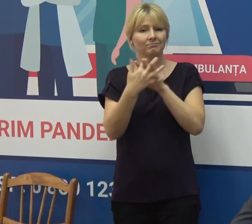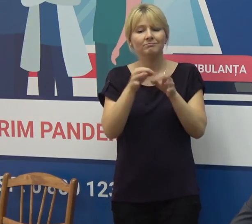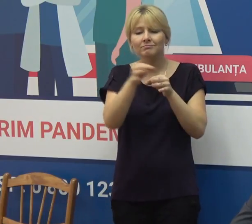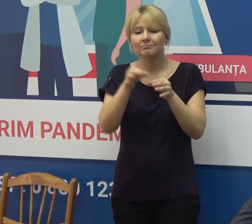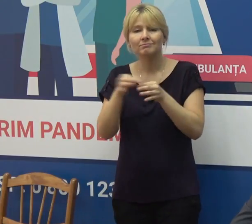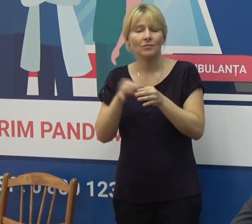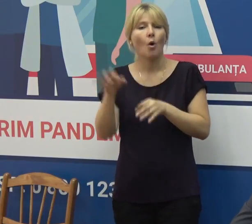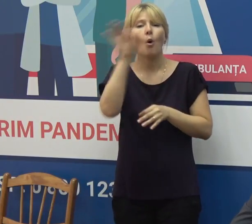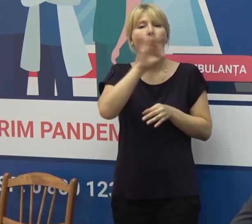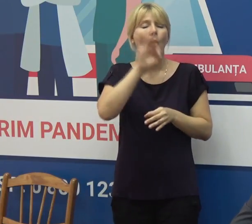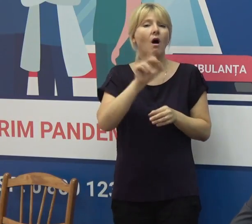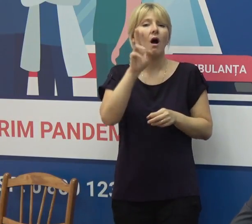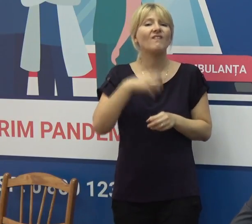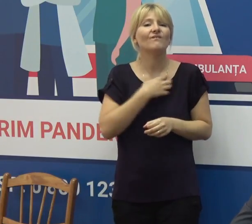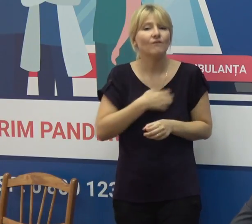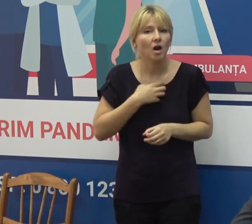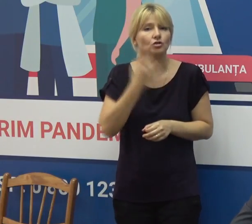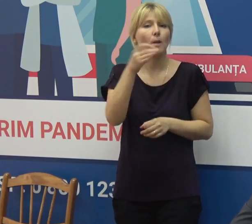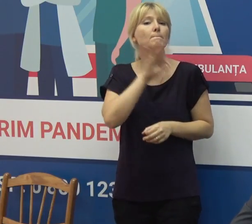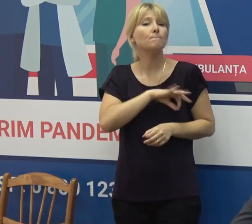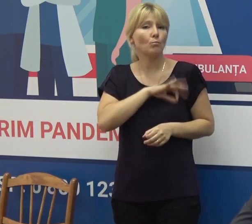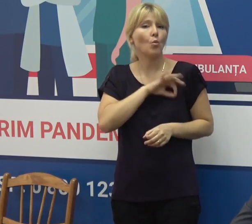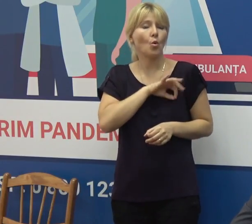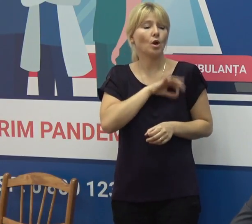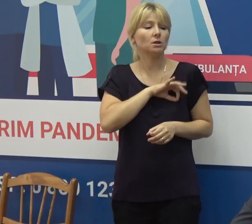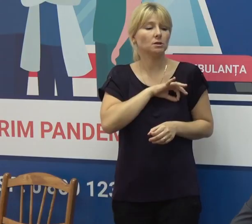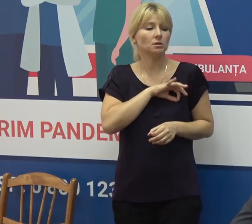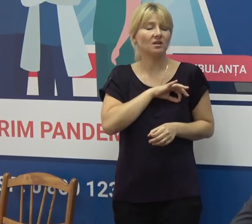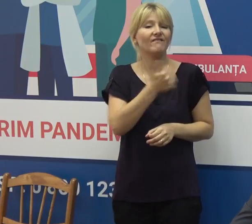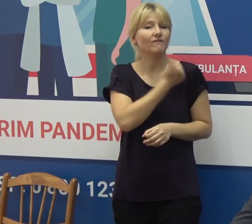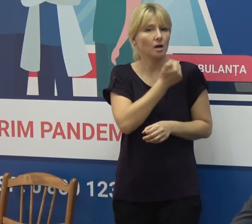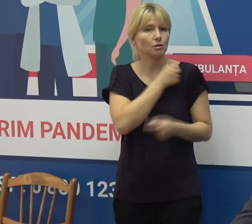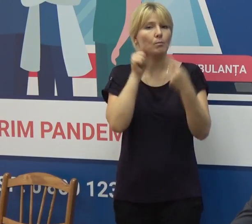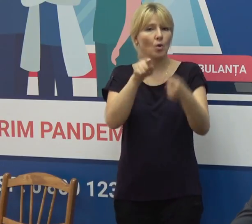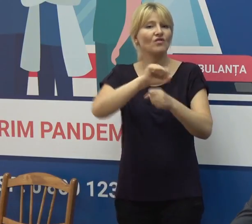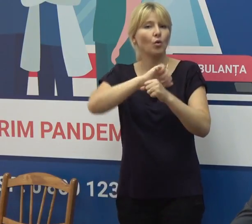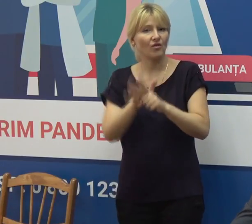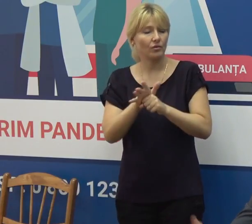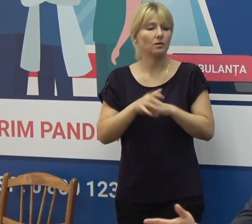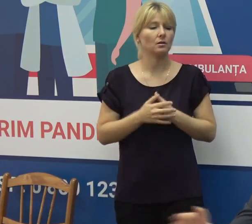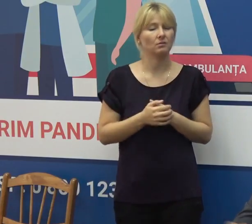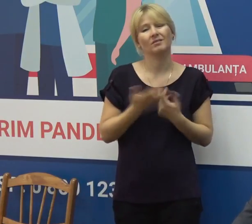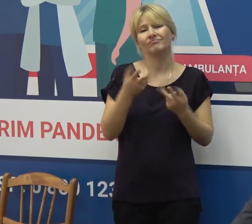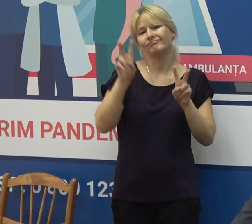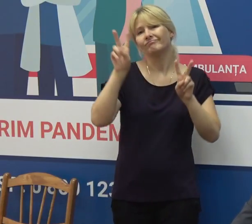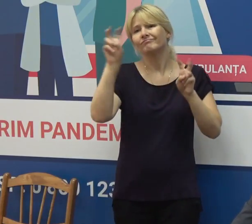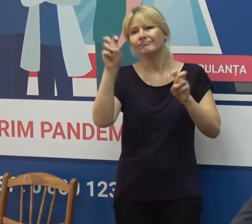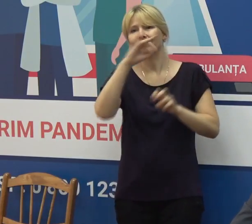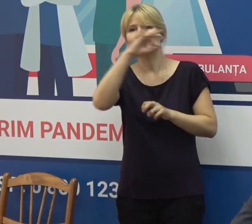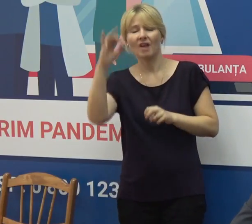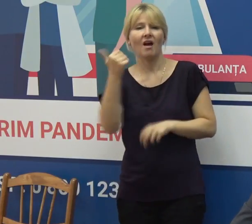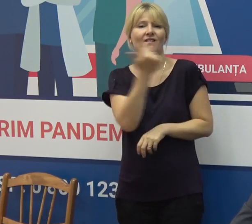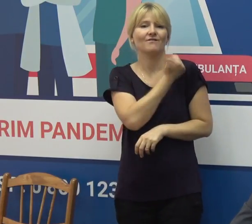despre importanța și beneficiile vaccinării împotriva COVID-19 cu sloganul intitulat